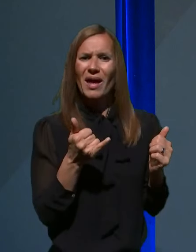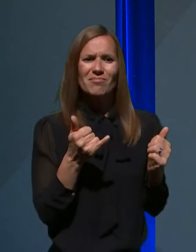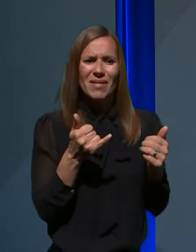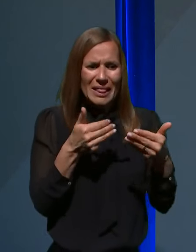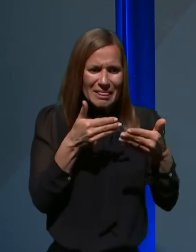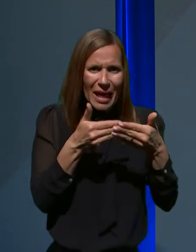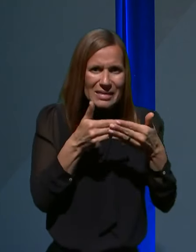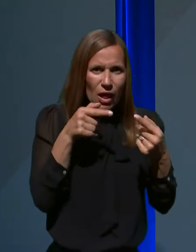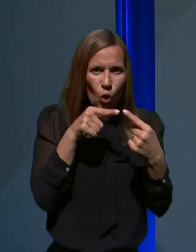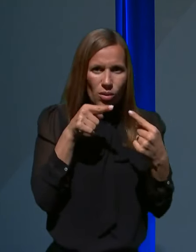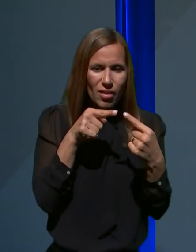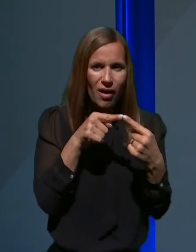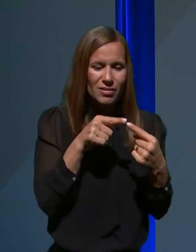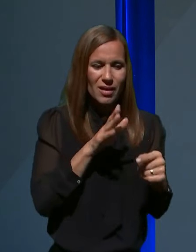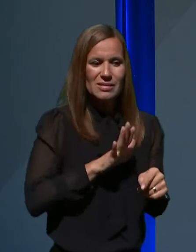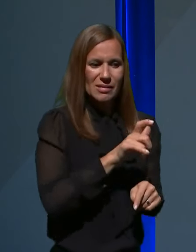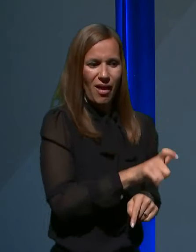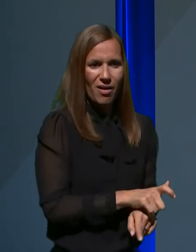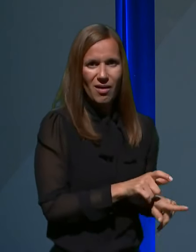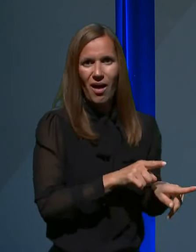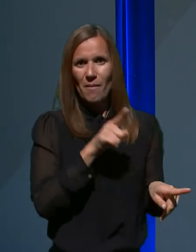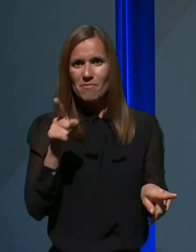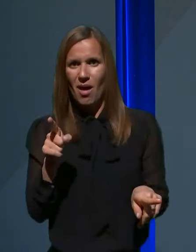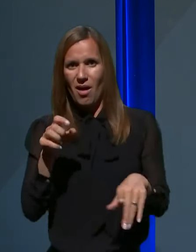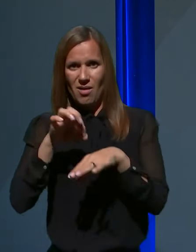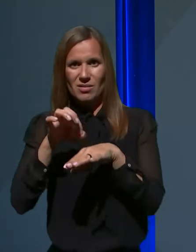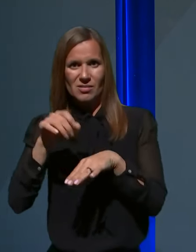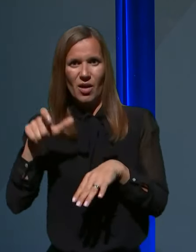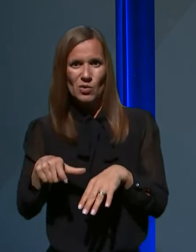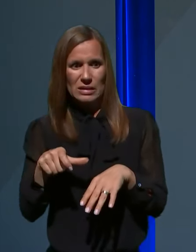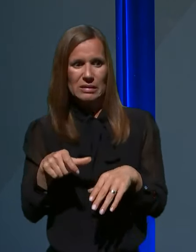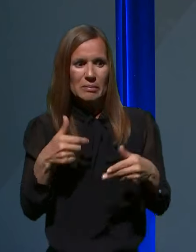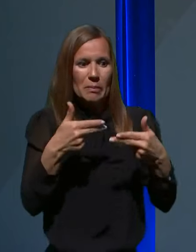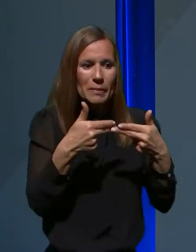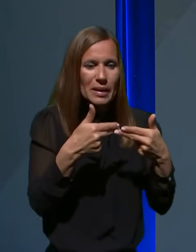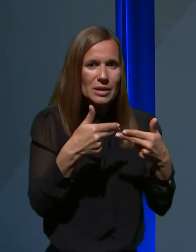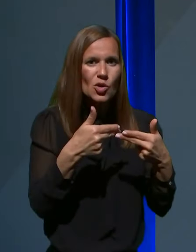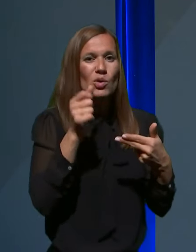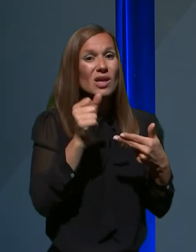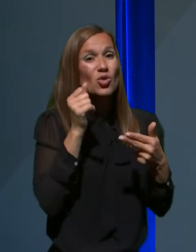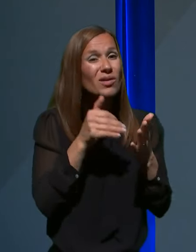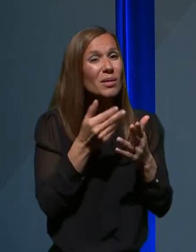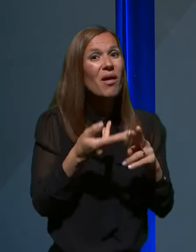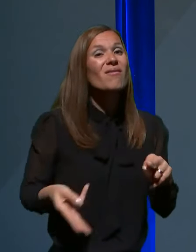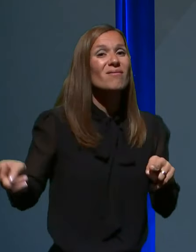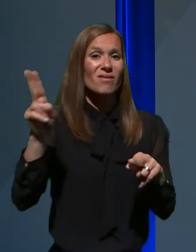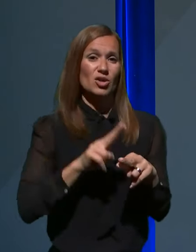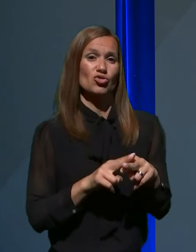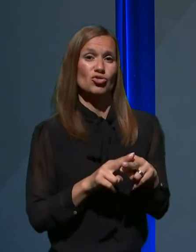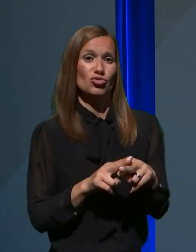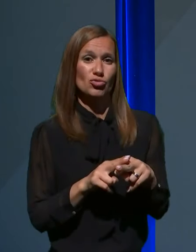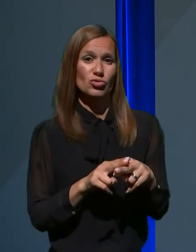in tudi zaradi tega tesnega kontakta je pač potrebna višja stopnja zaščitne opreme.